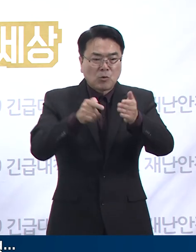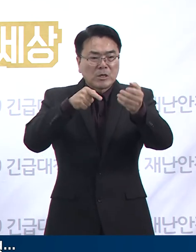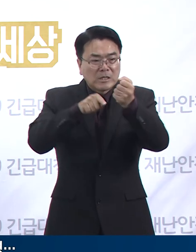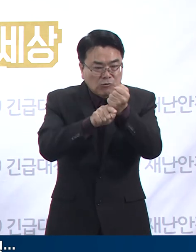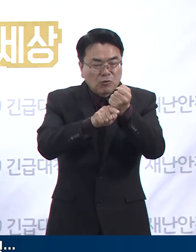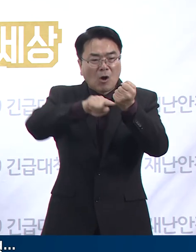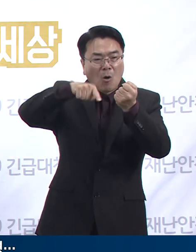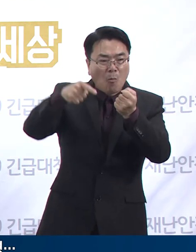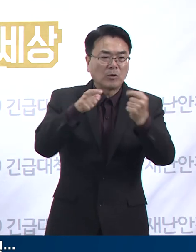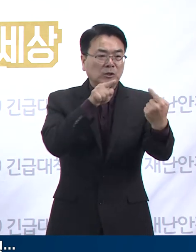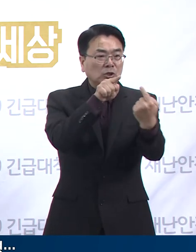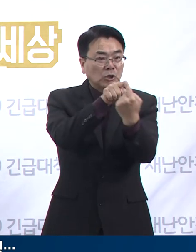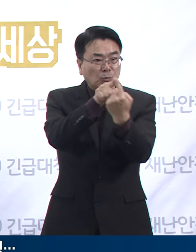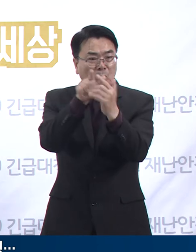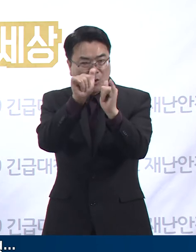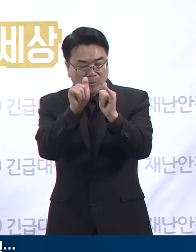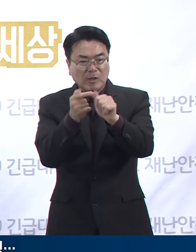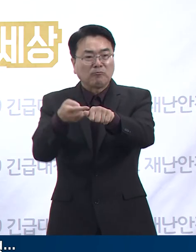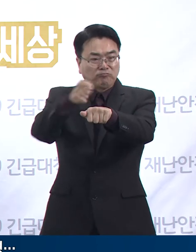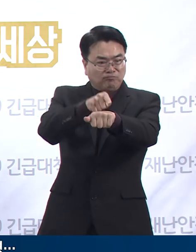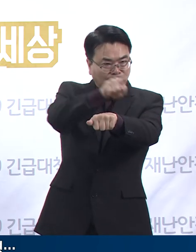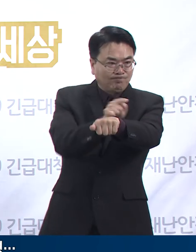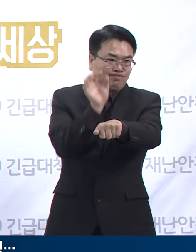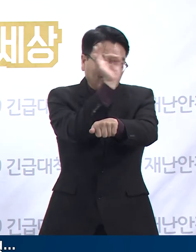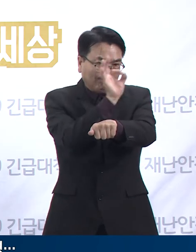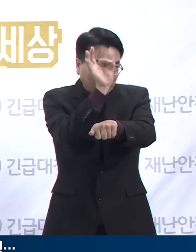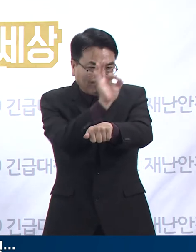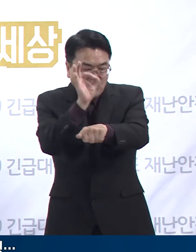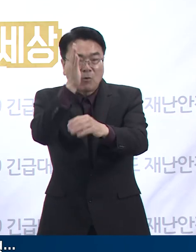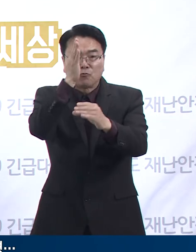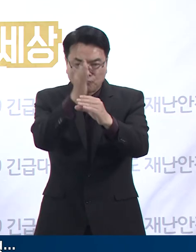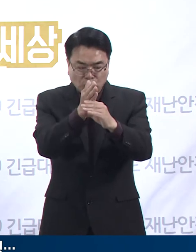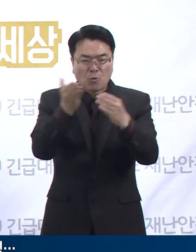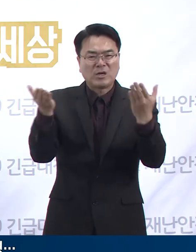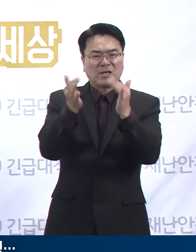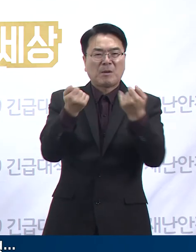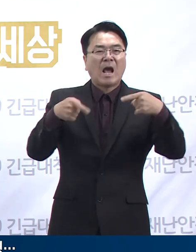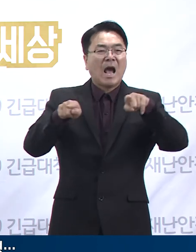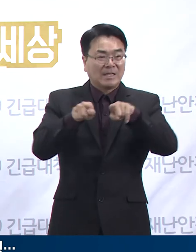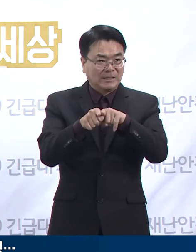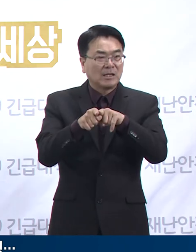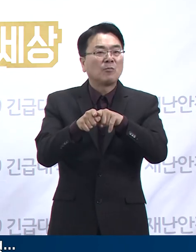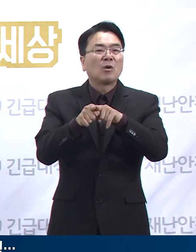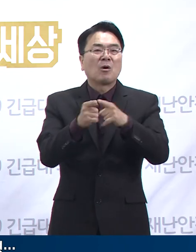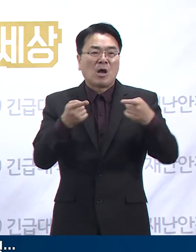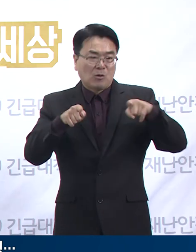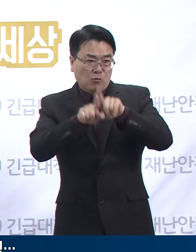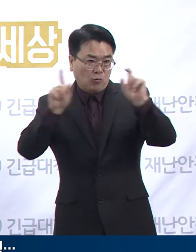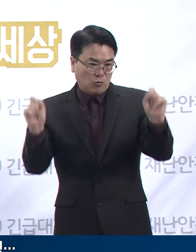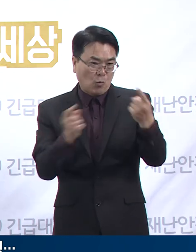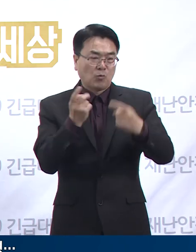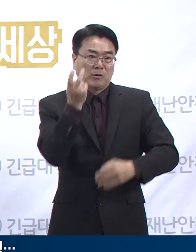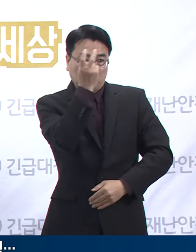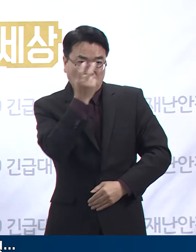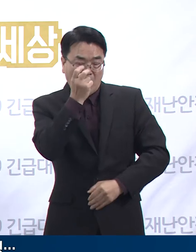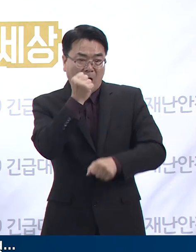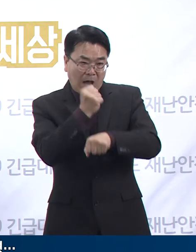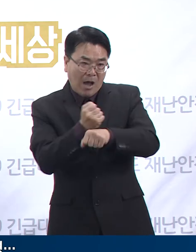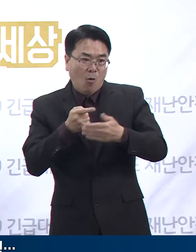접촉한 사람들에 대해 역학조사를 진행하고 있으며 직장 종료들에 대해서도 검사를 실시하고 자가격리 조치하였습니다.